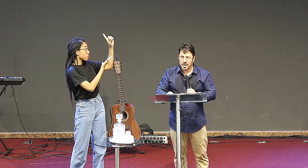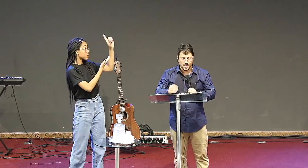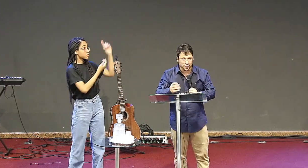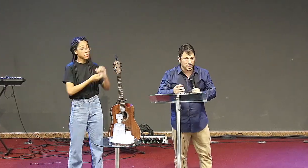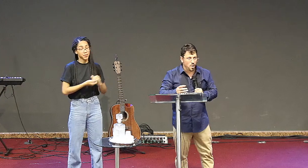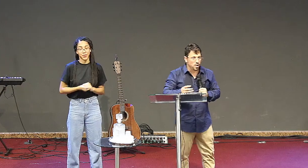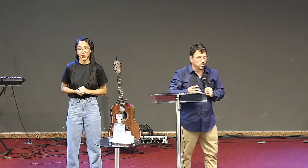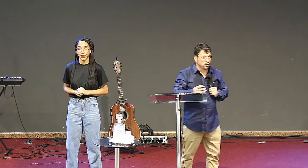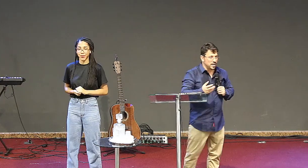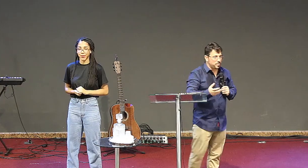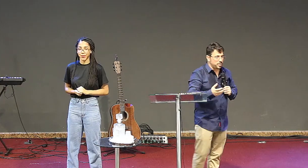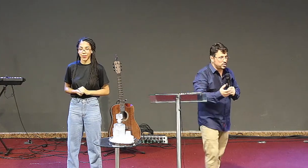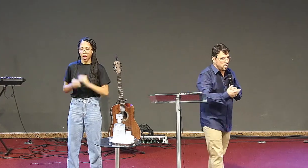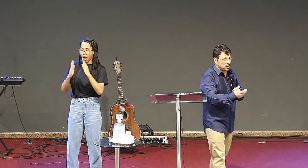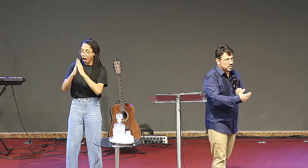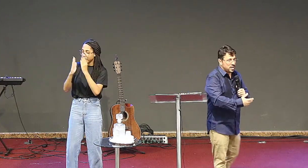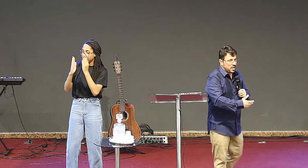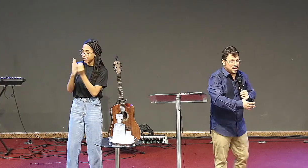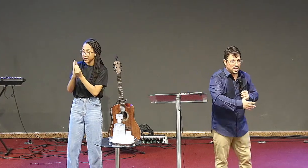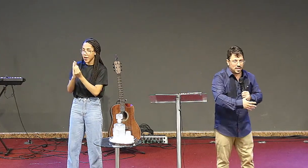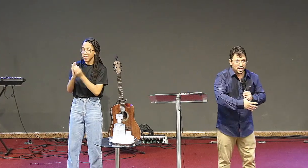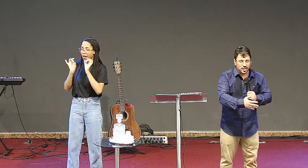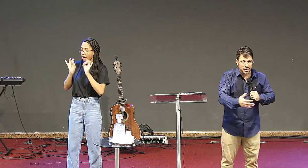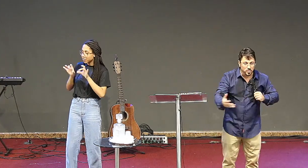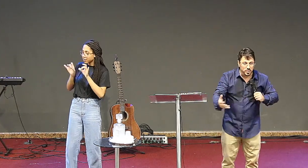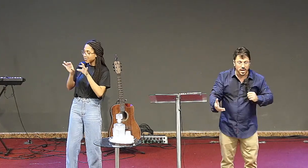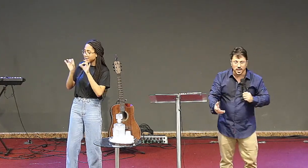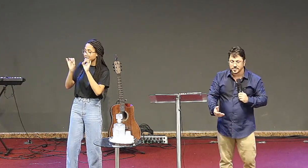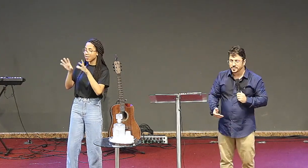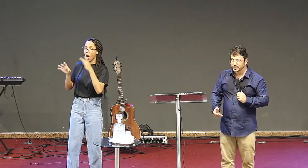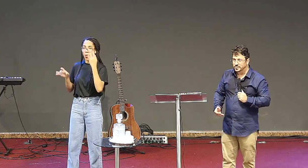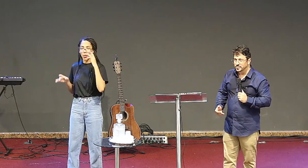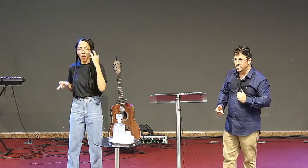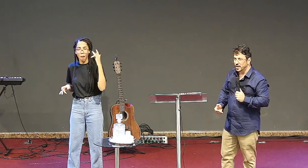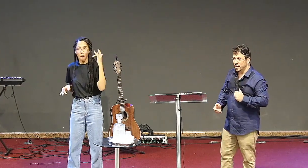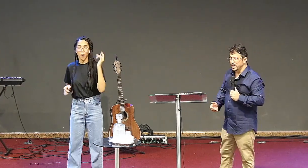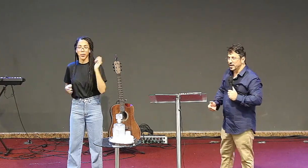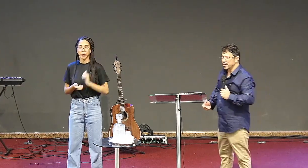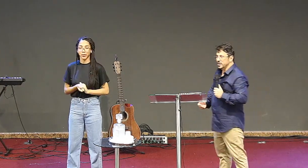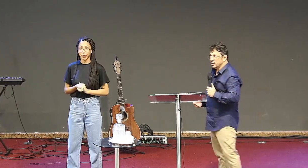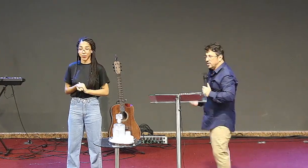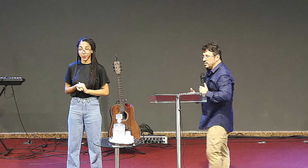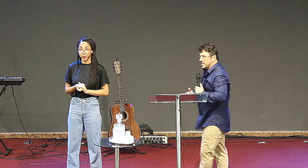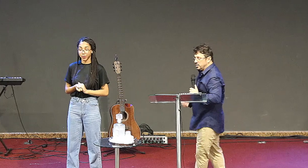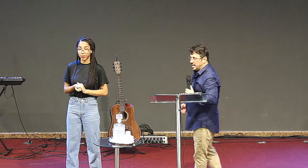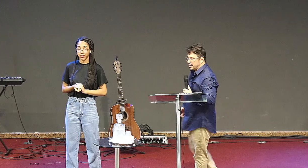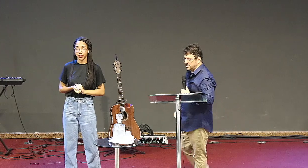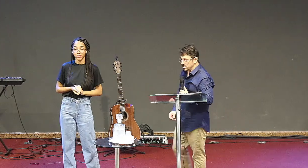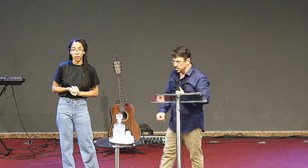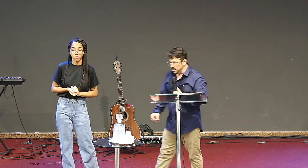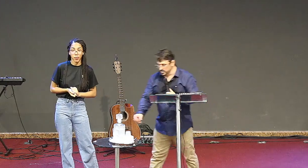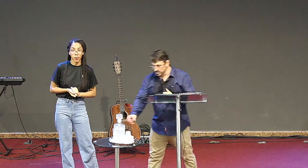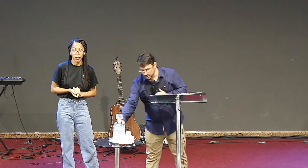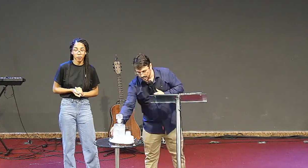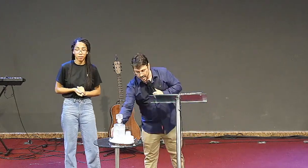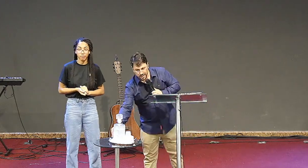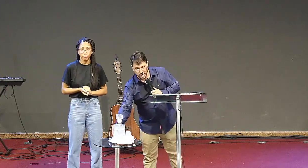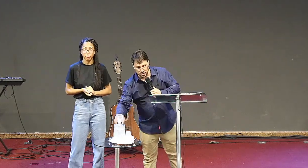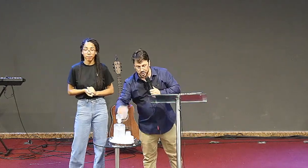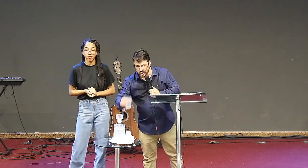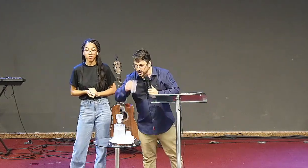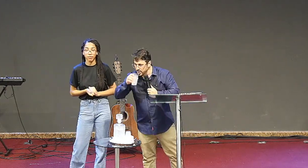ela vale ouro, ela é preciosa, e ela ilumina, e olha o que acontece meus irmãos,